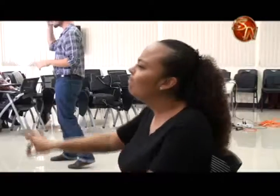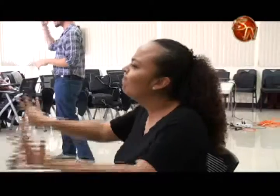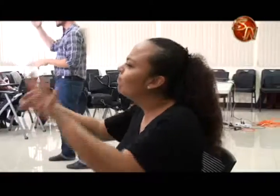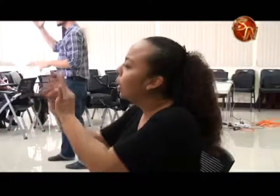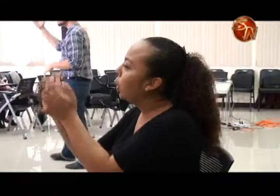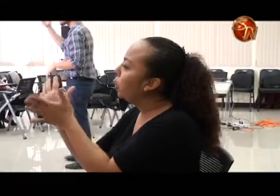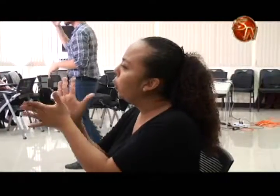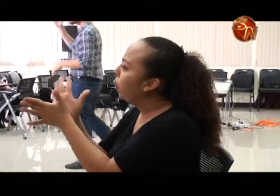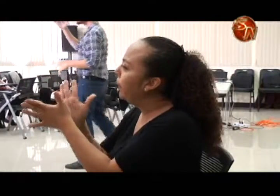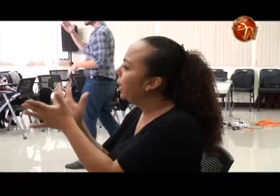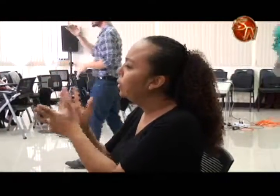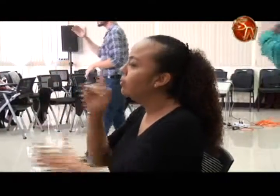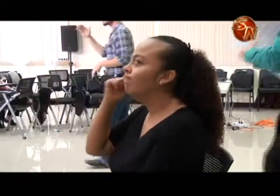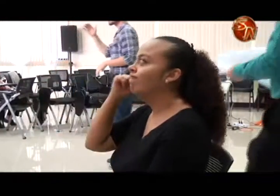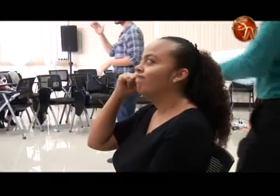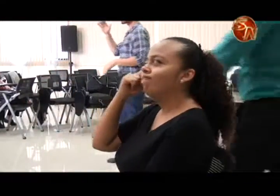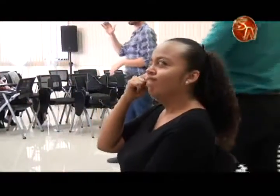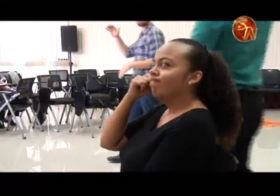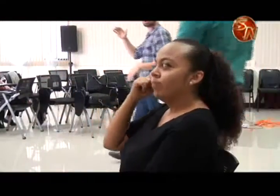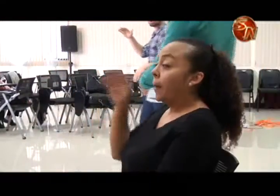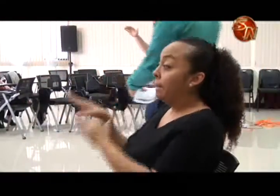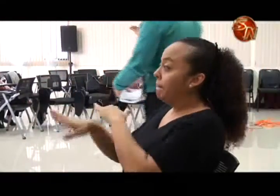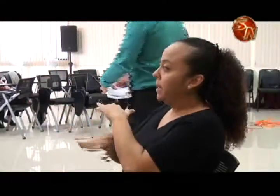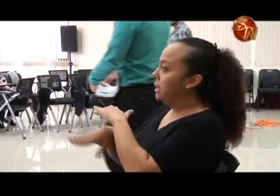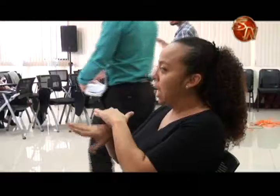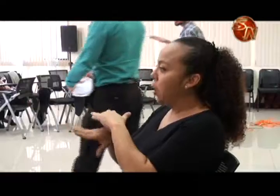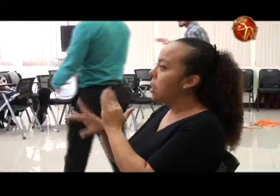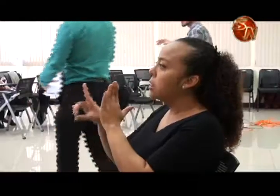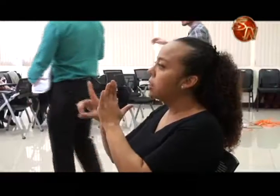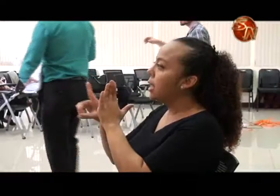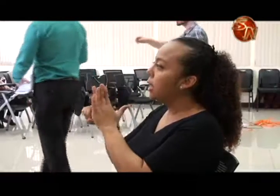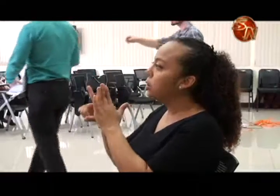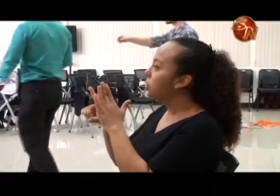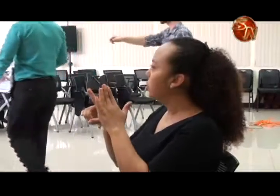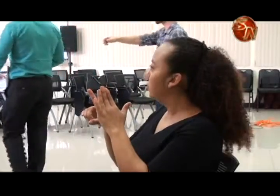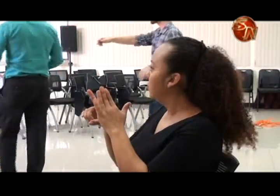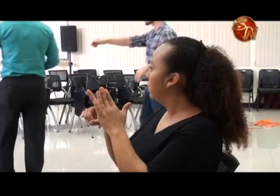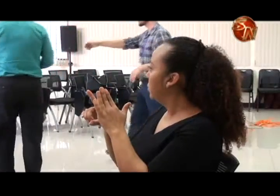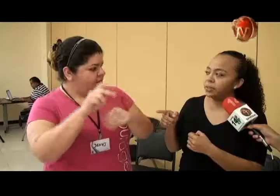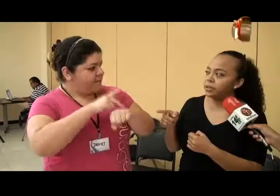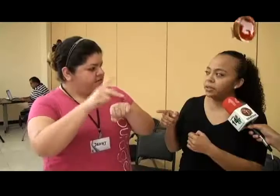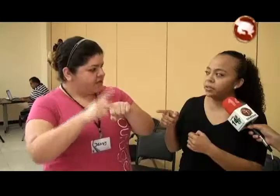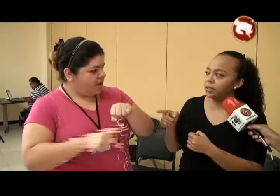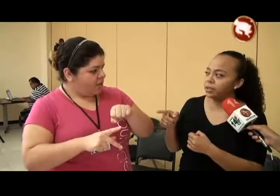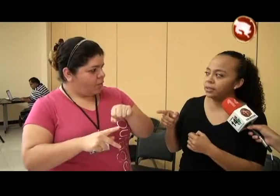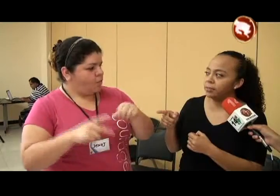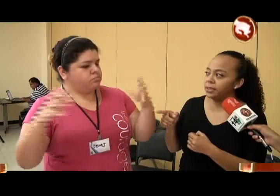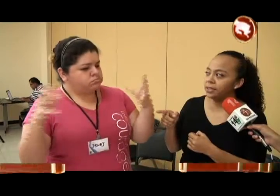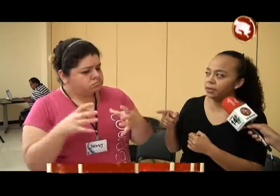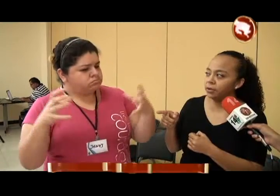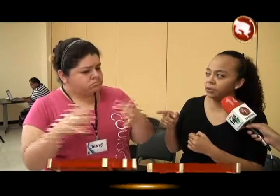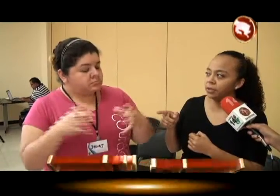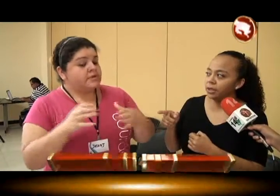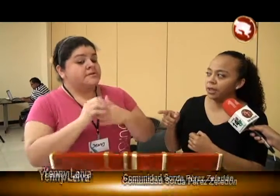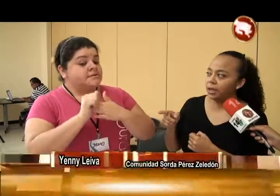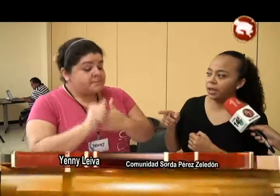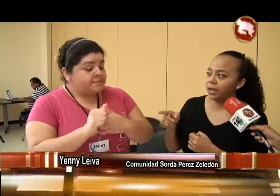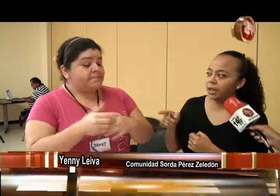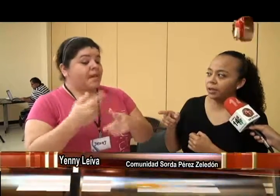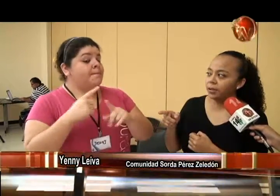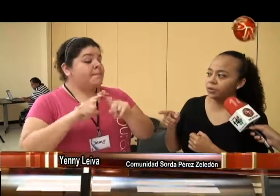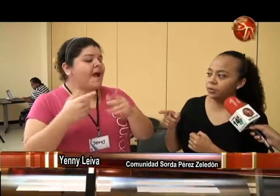variedad de temas, entre ellos el luchar por contar con más oportunidades para estudiar. Tenemos un grupo de personas sordas en Pérez Celedón,